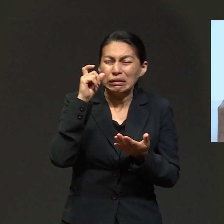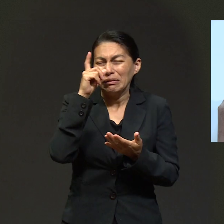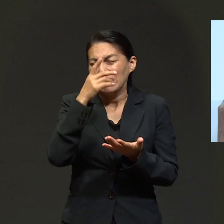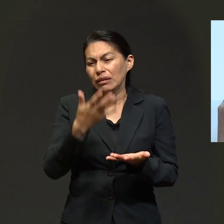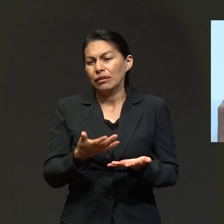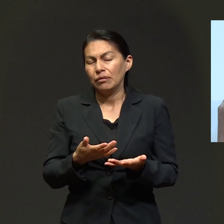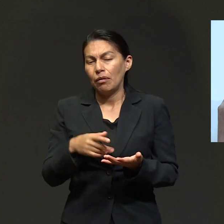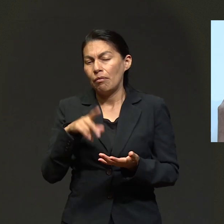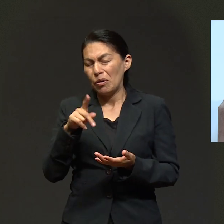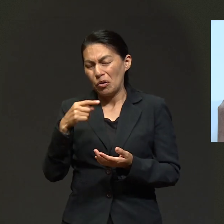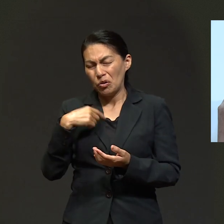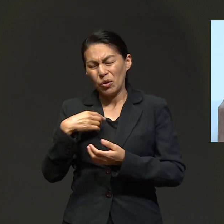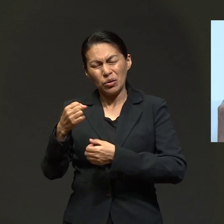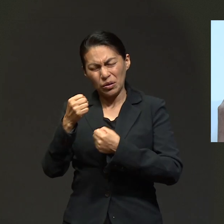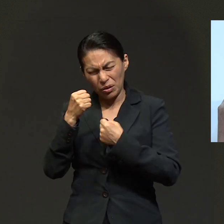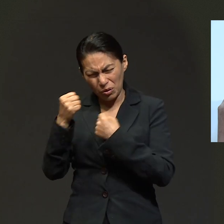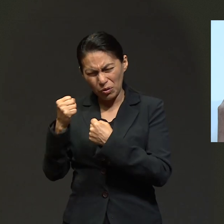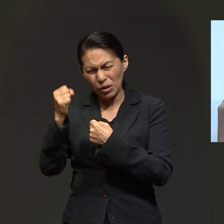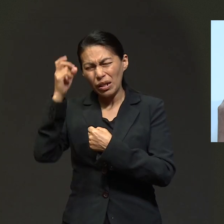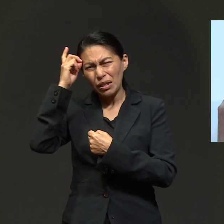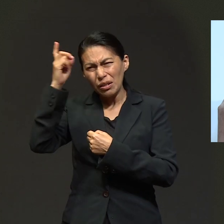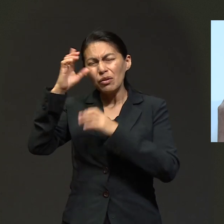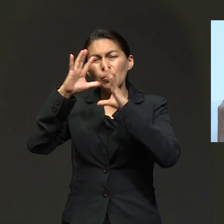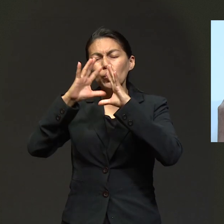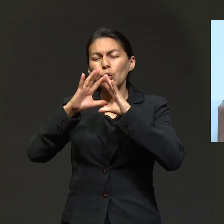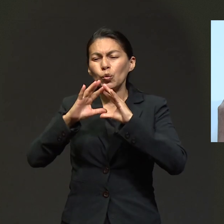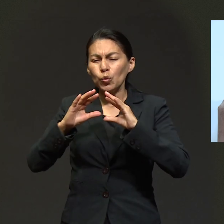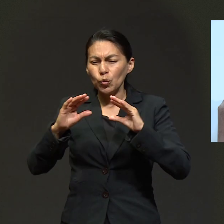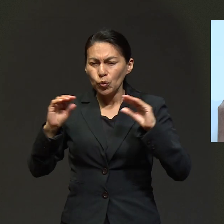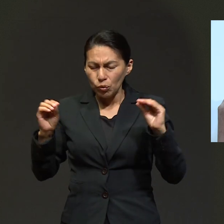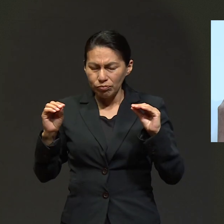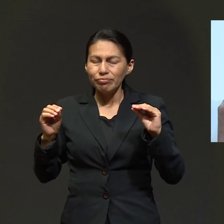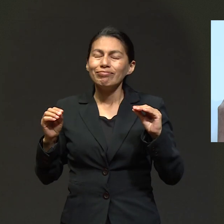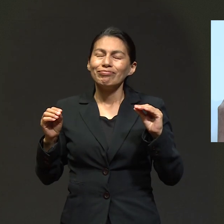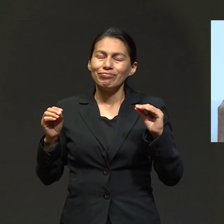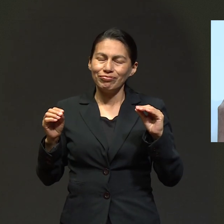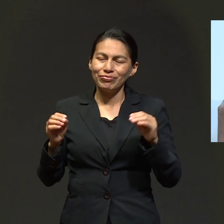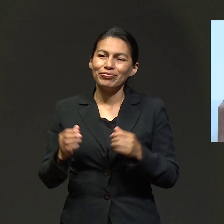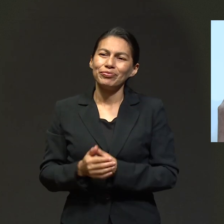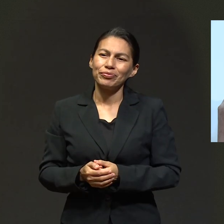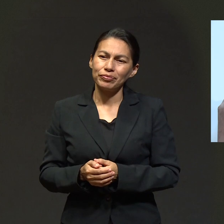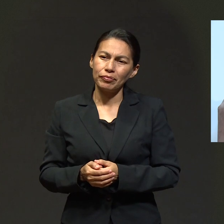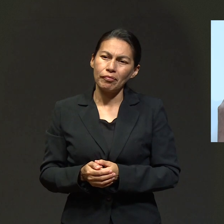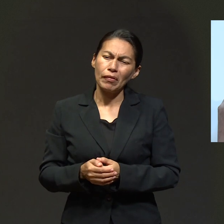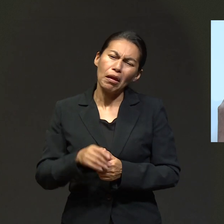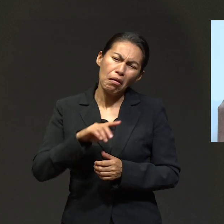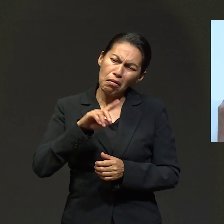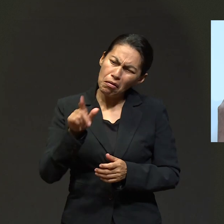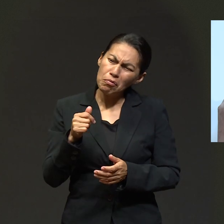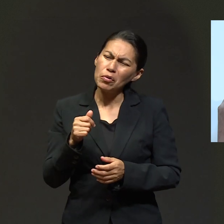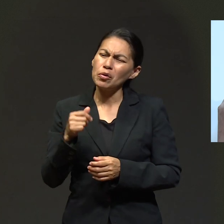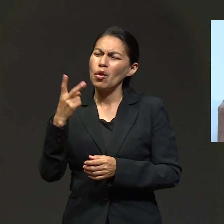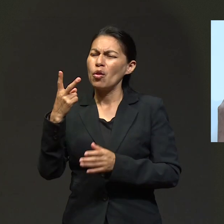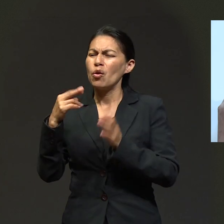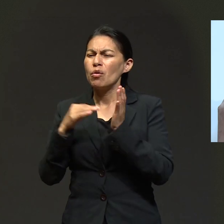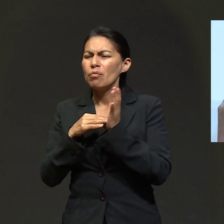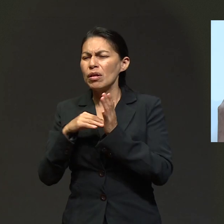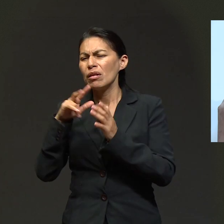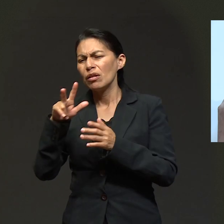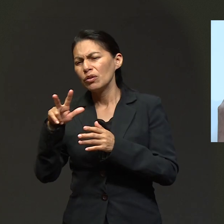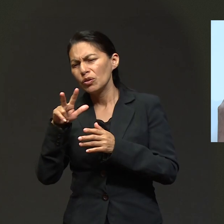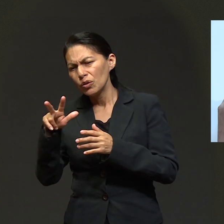aquí la universidad, se nos complicaba. Pero yo sé que fue la mano de Dios quien me sanó, me sanó en ese entonces.